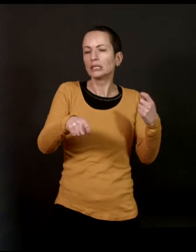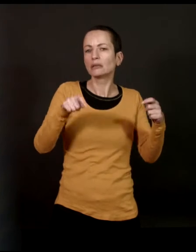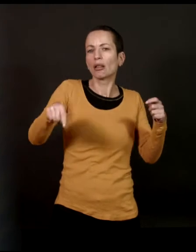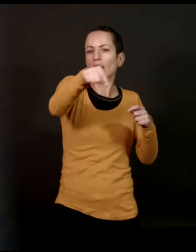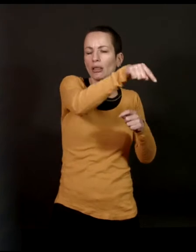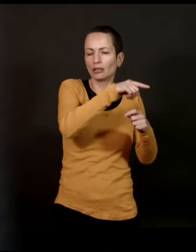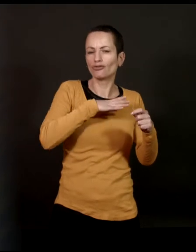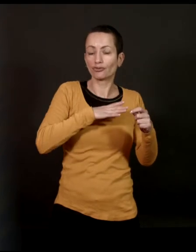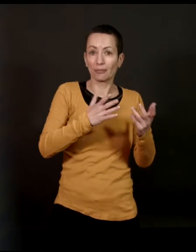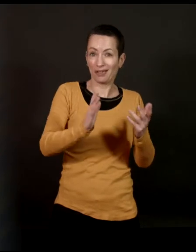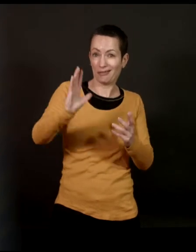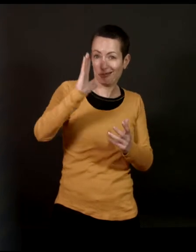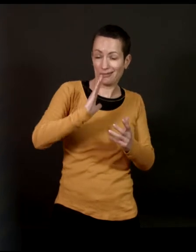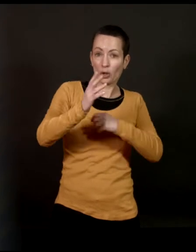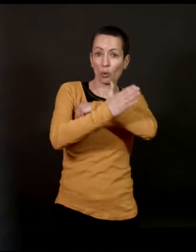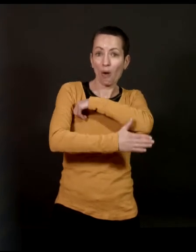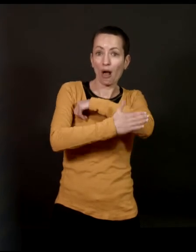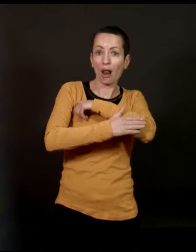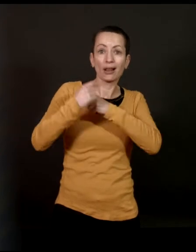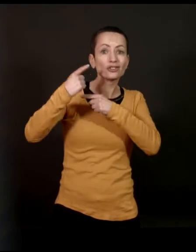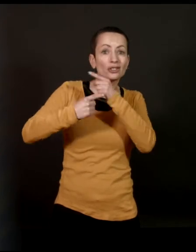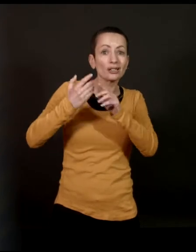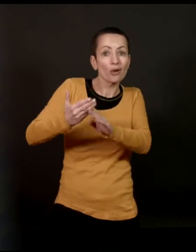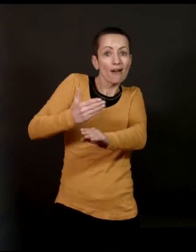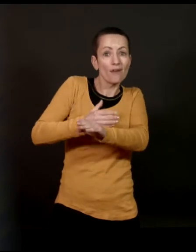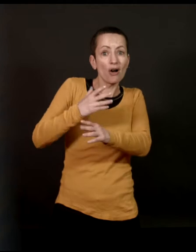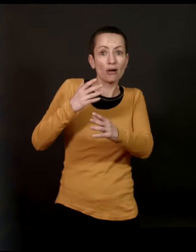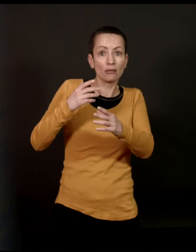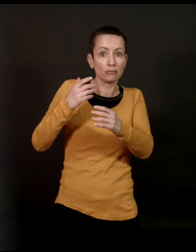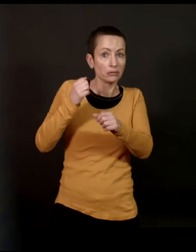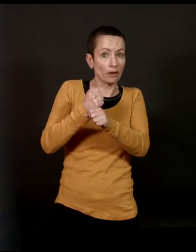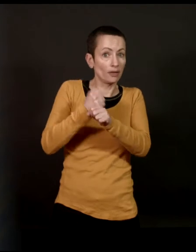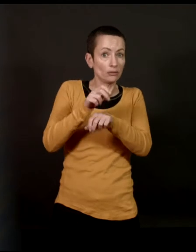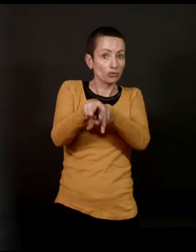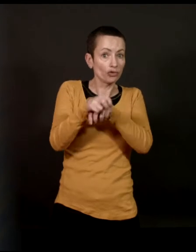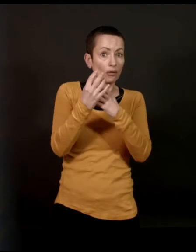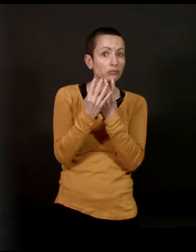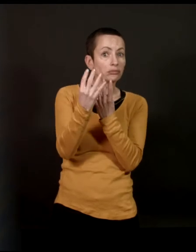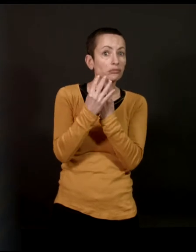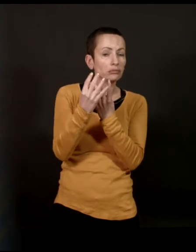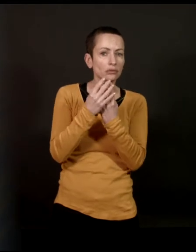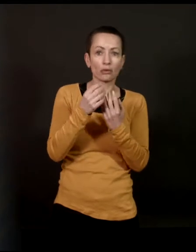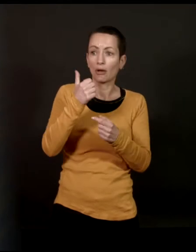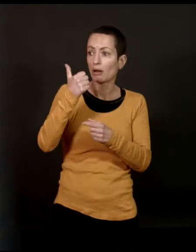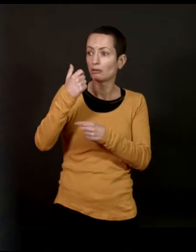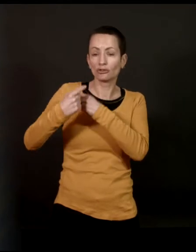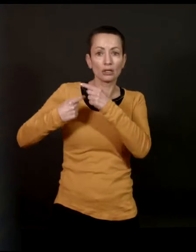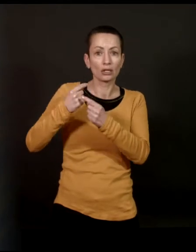il y des usines de plastique un peu partout. Mais c'est un ancien bourg rural. La génération précédente travaillait les champs. Donc, ça a basculé en une